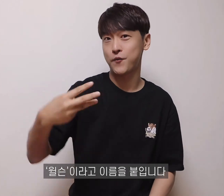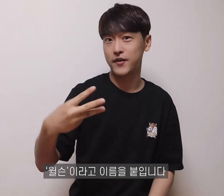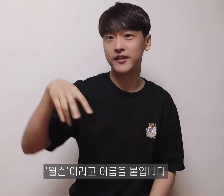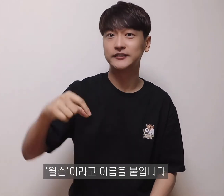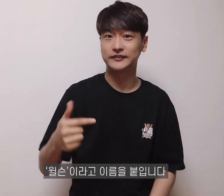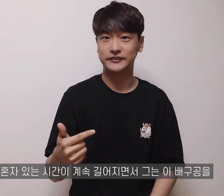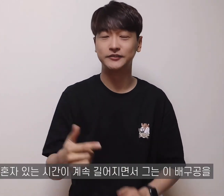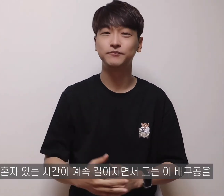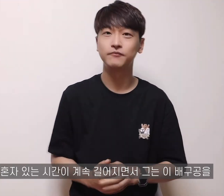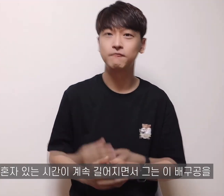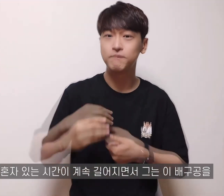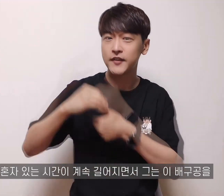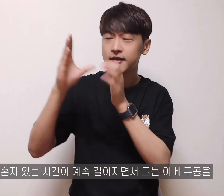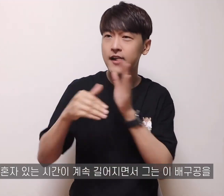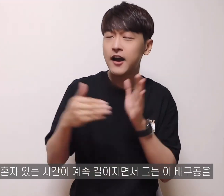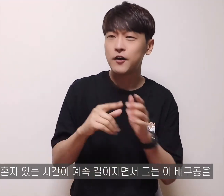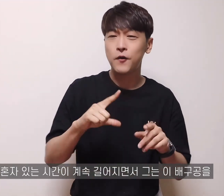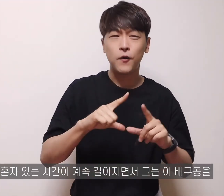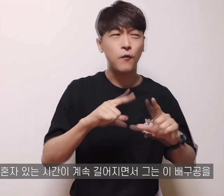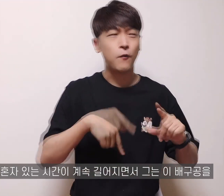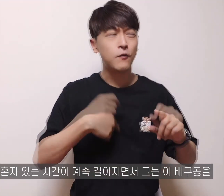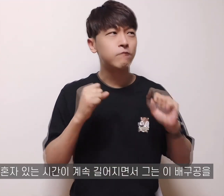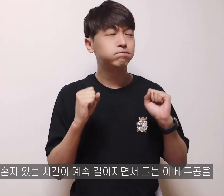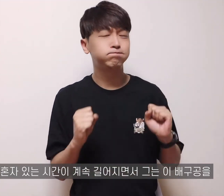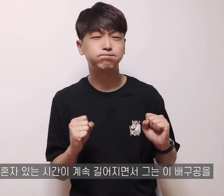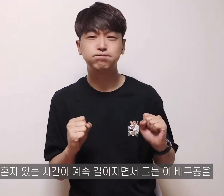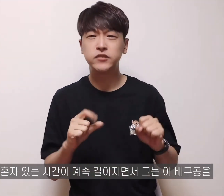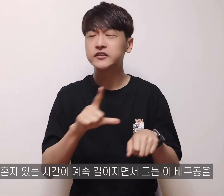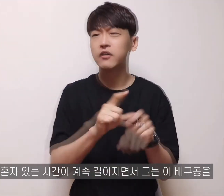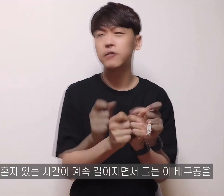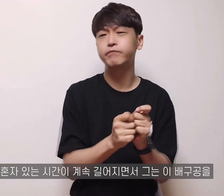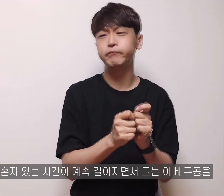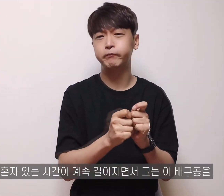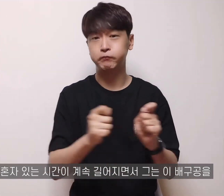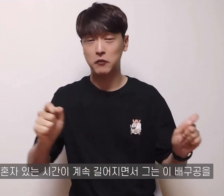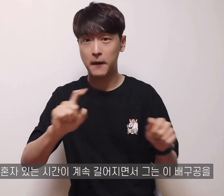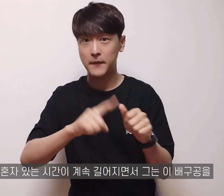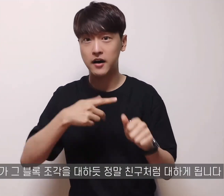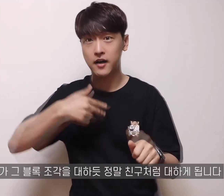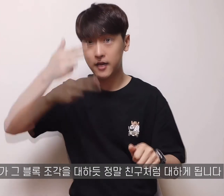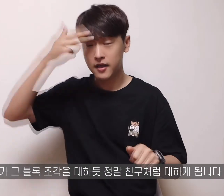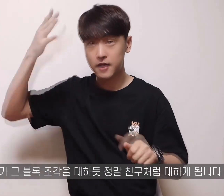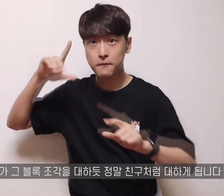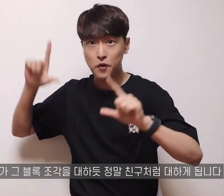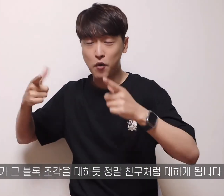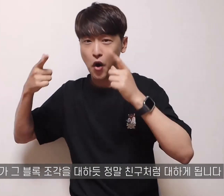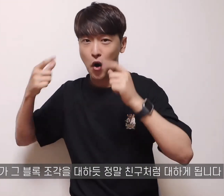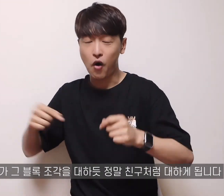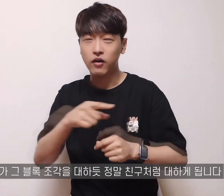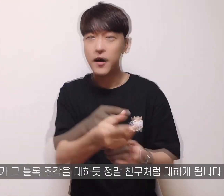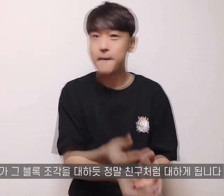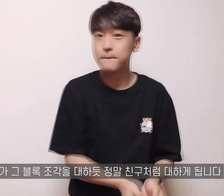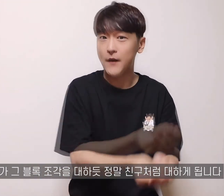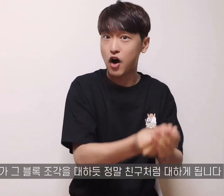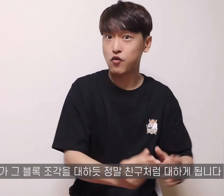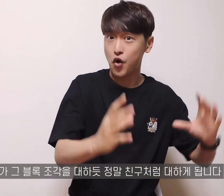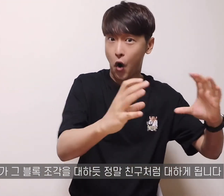혼자 있는 시간이 계속 길어지면서 그는 이 배우 공을 제가 그 블럭 조각을 대하듯 정말 친구처럼